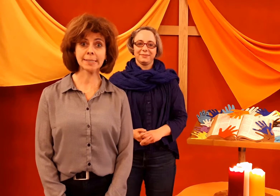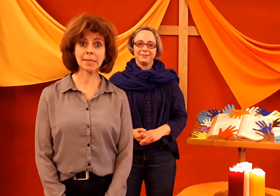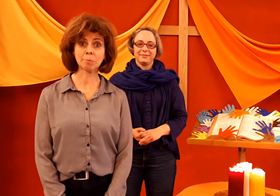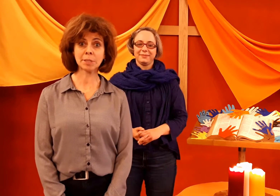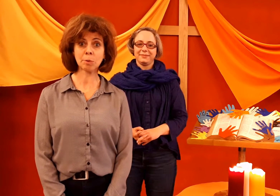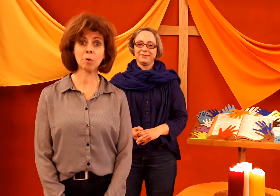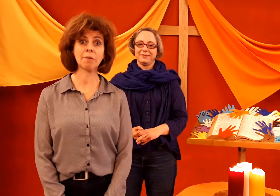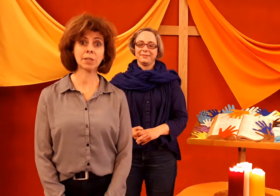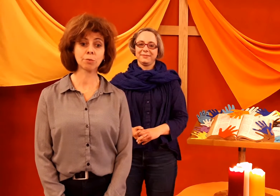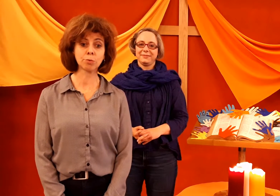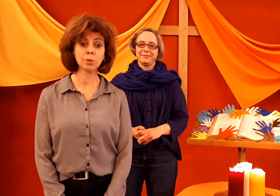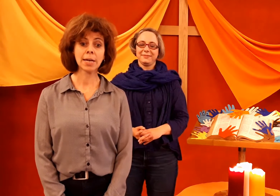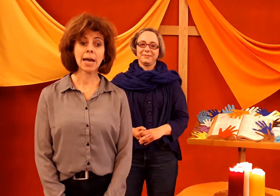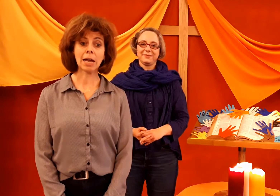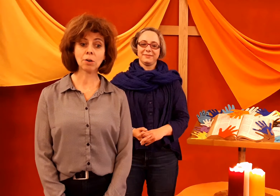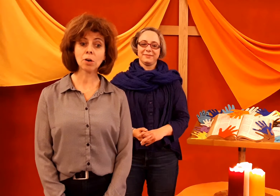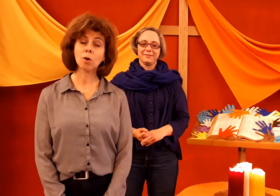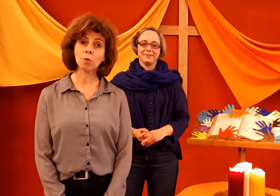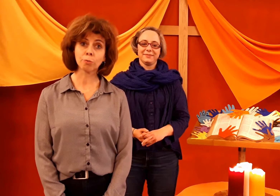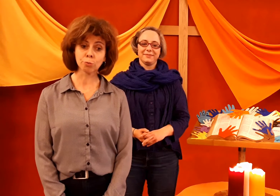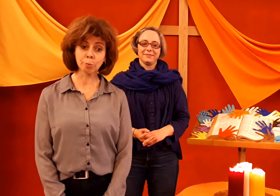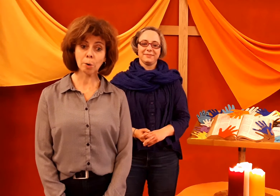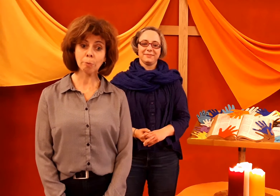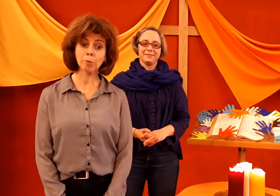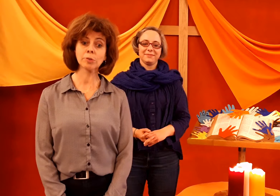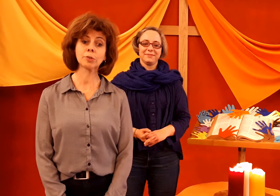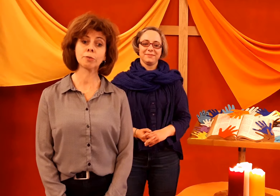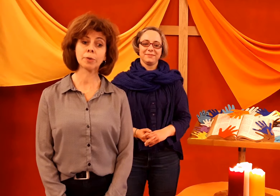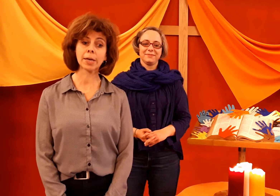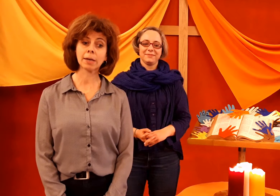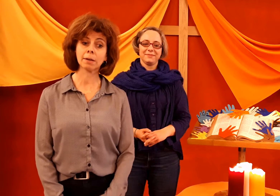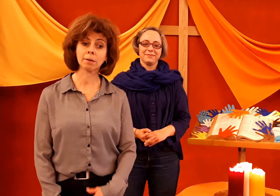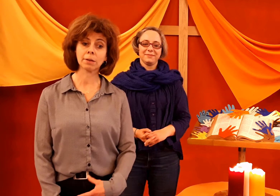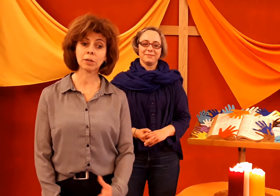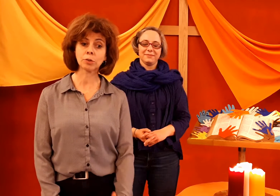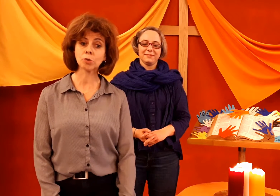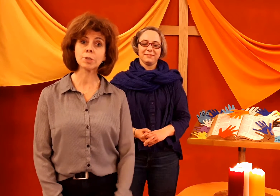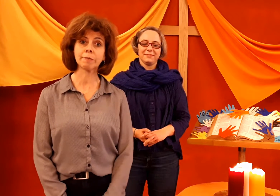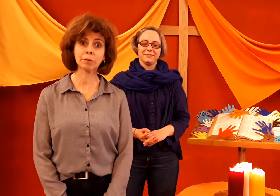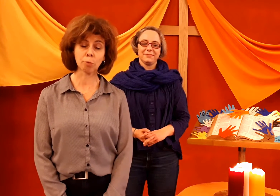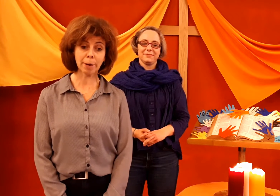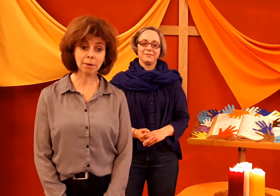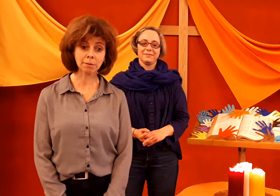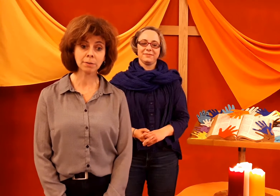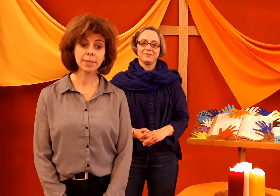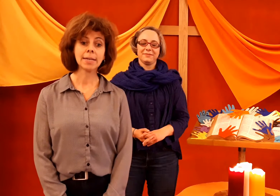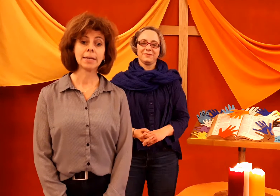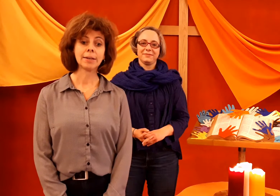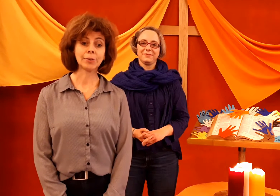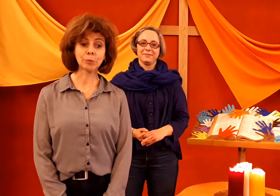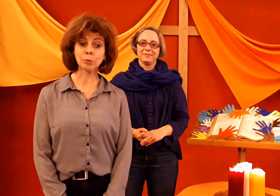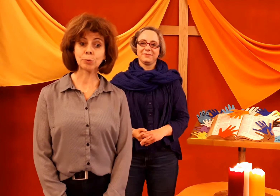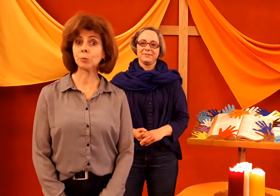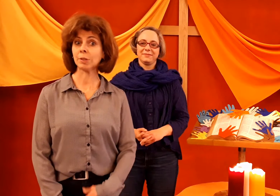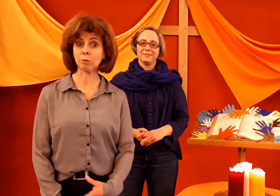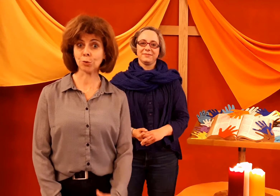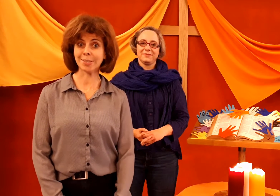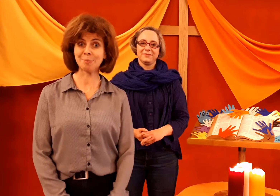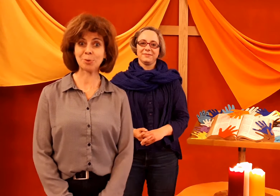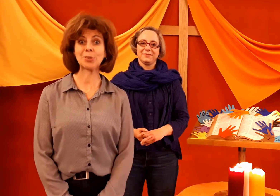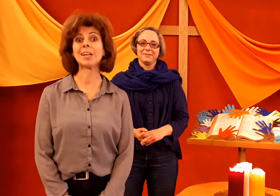passer un petit moment avec vous, alors on vous propose de faire quelque chose avec vos parents. Nous avons choisi pour